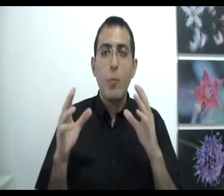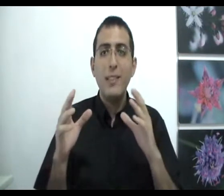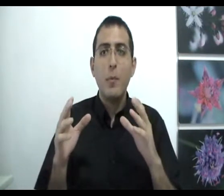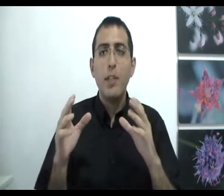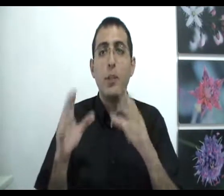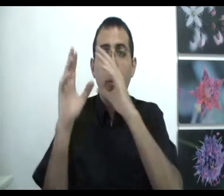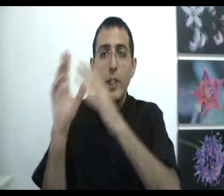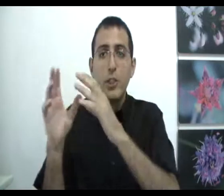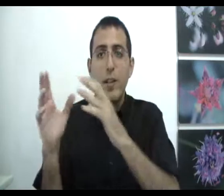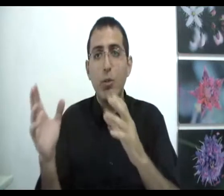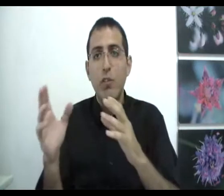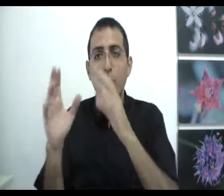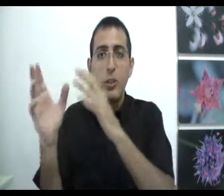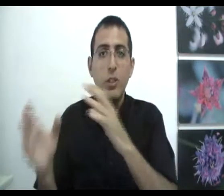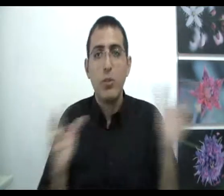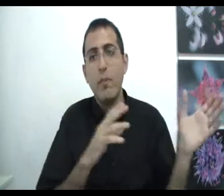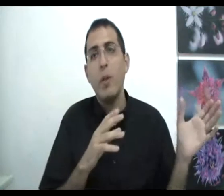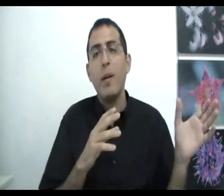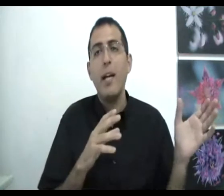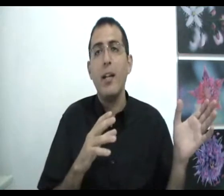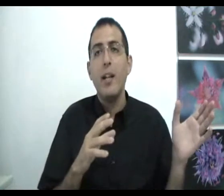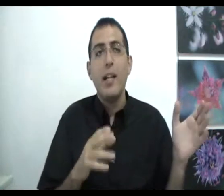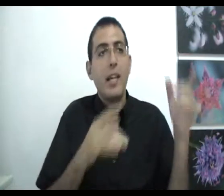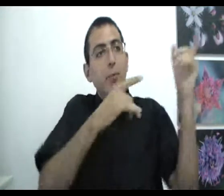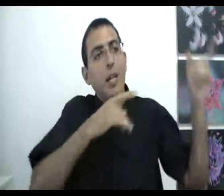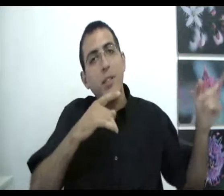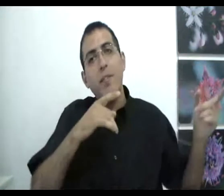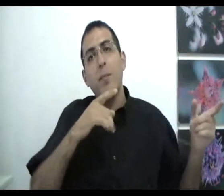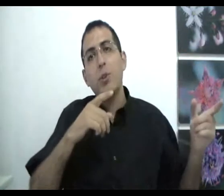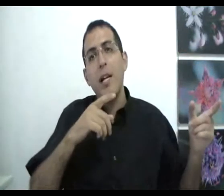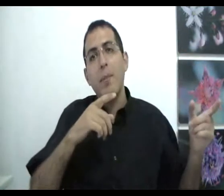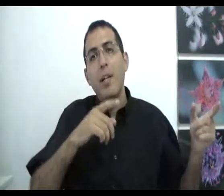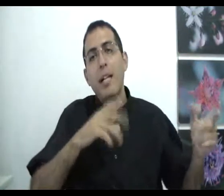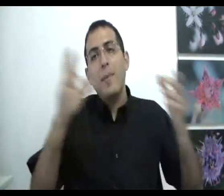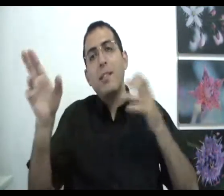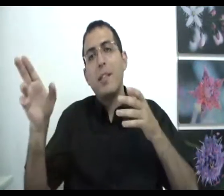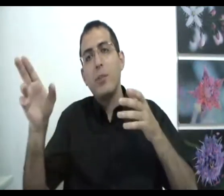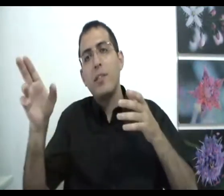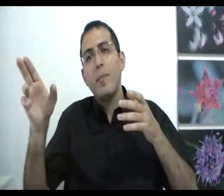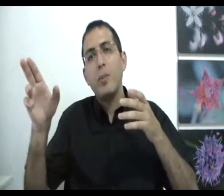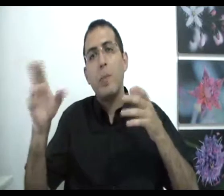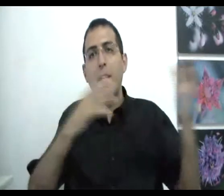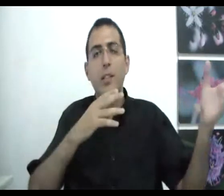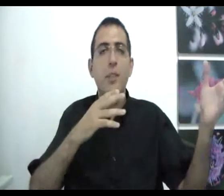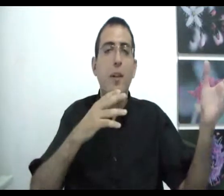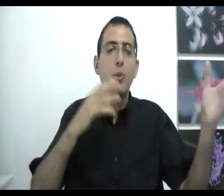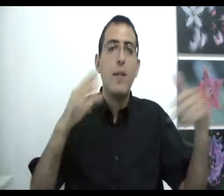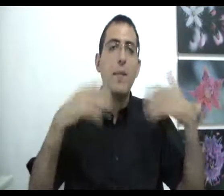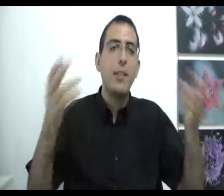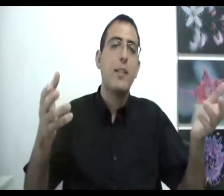בעצם אומר שפה יש דבר טוב, פה יש יותר טוב במקום אחר כי אם שם זה דבר מושלם, למה אתה צריך להוסיף על מה שהוא אמר? לשם זה כבר מושלם, למה אתה צריך